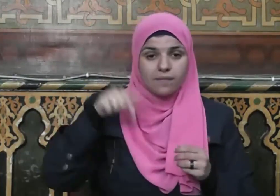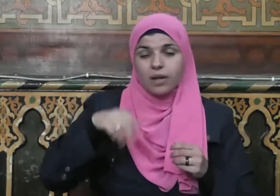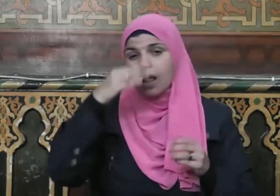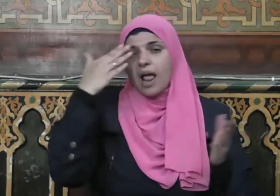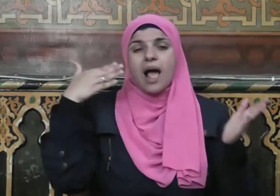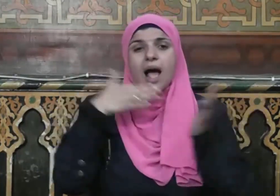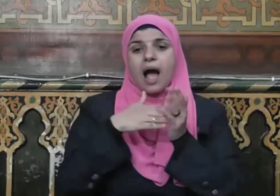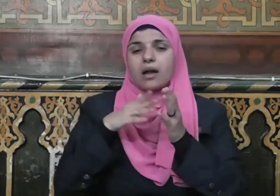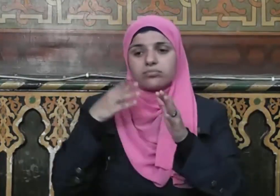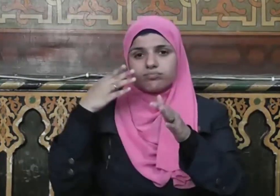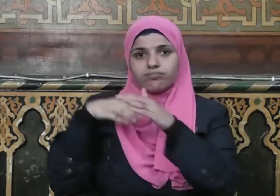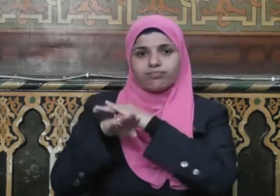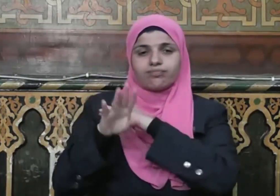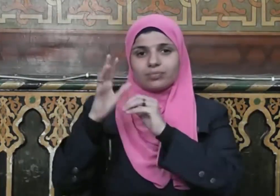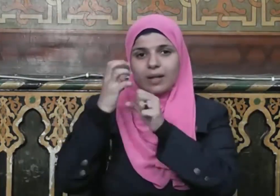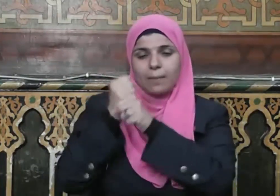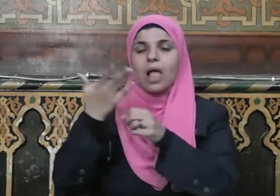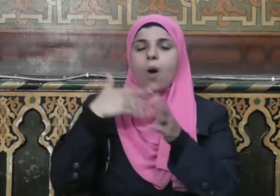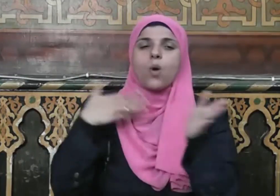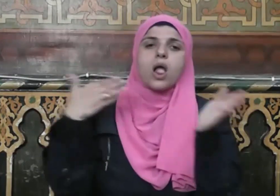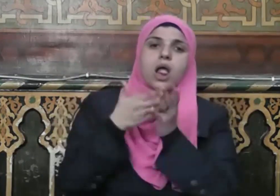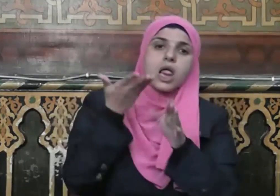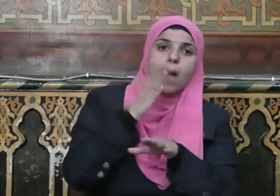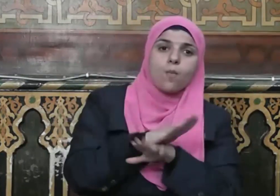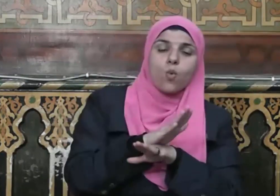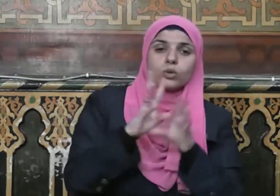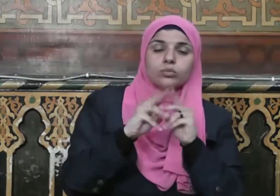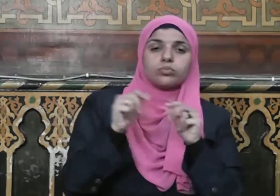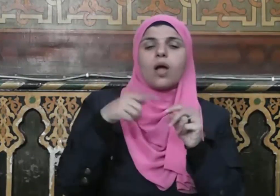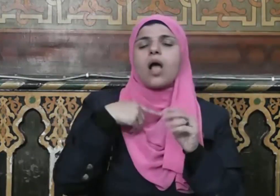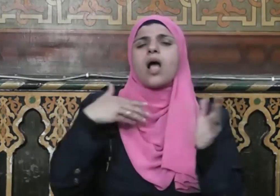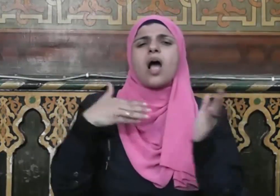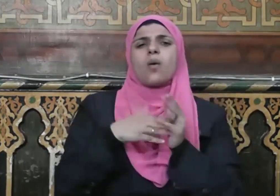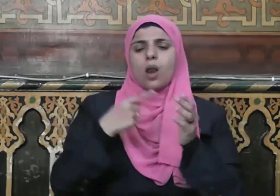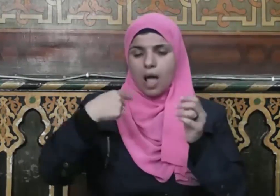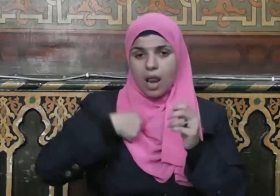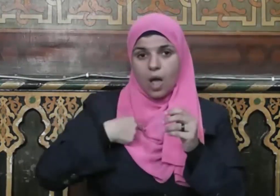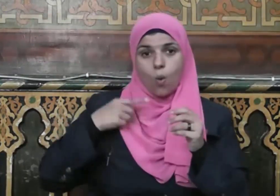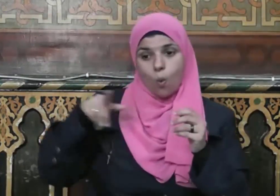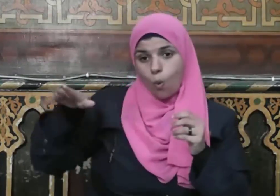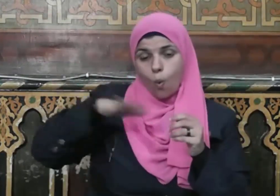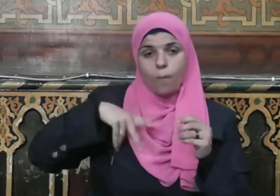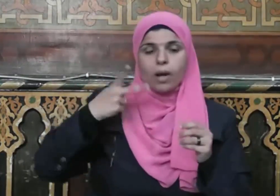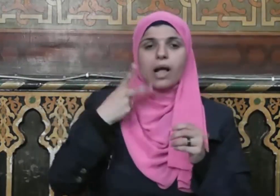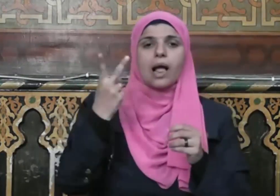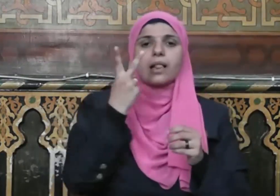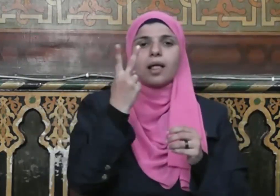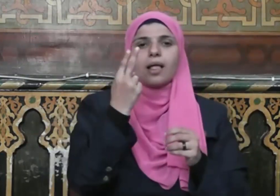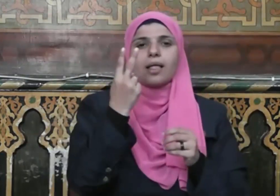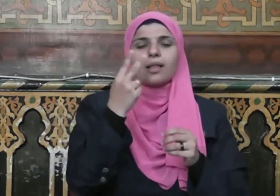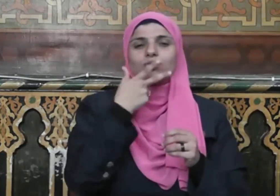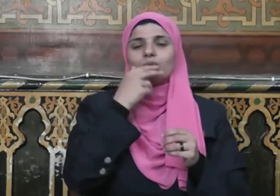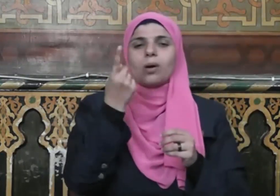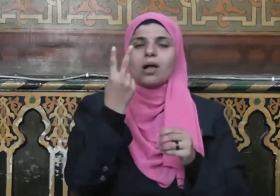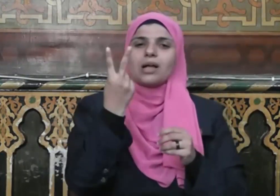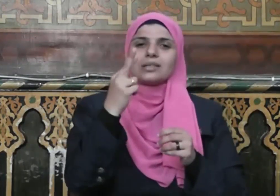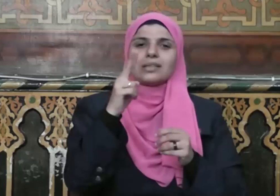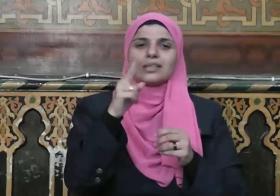أخوات حتى يبن أو يموت عنهن كنت أنا وهو كهاتين وأشار